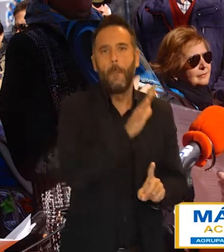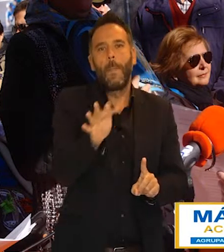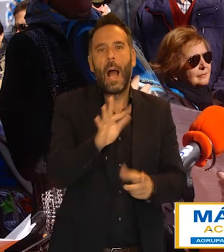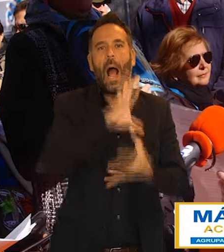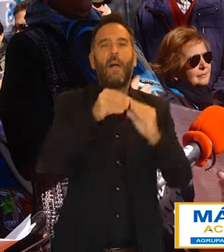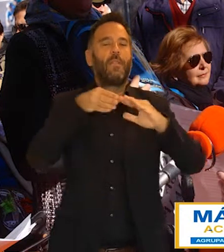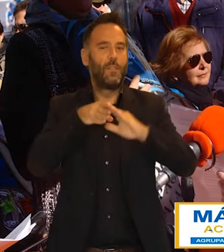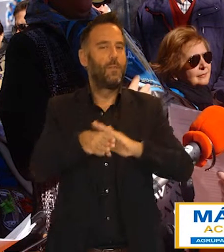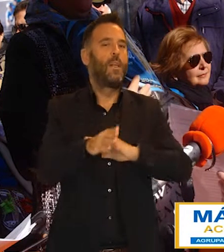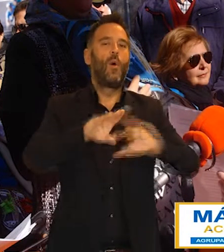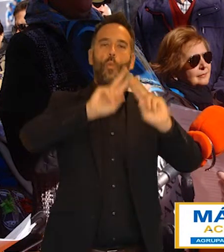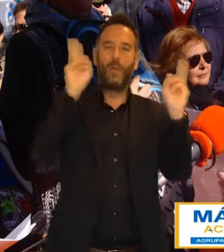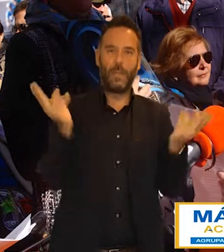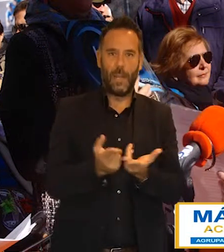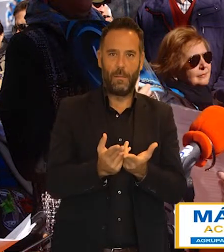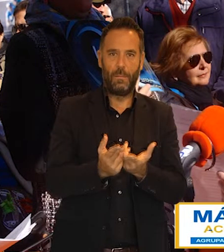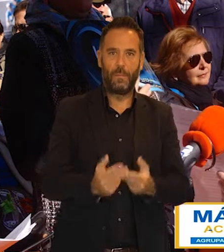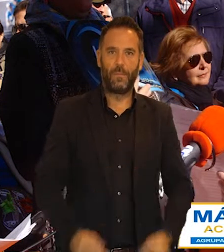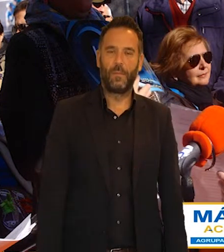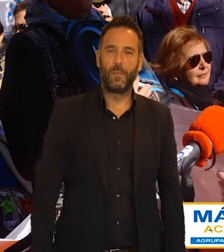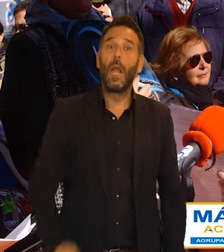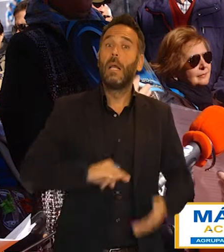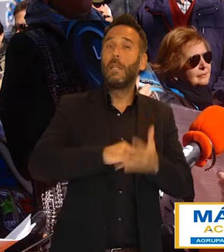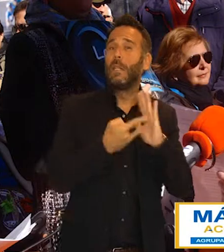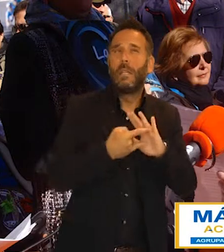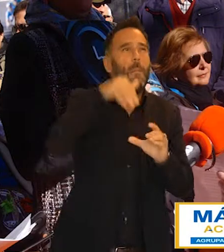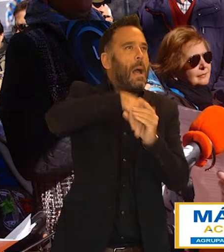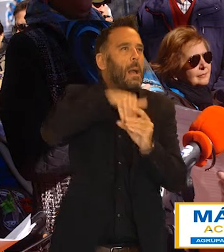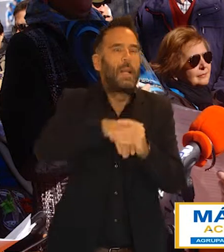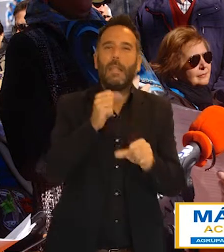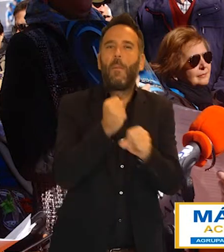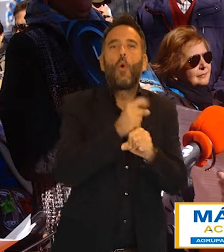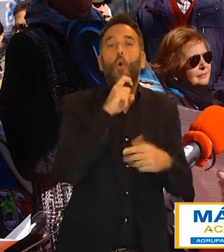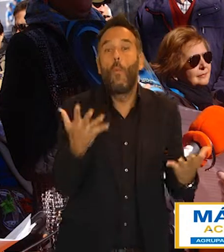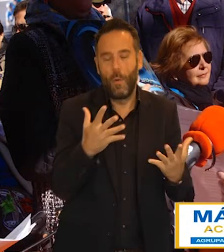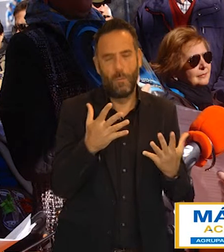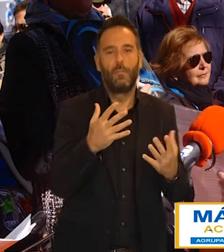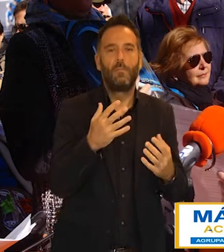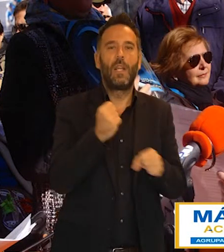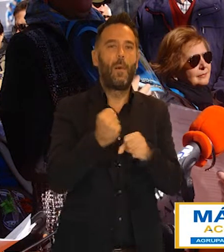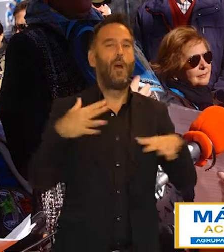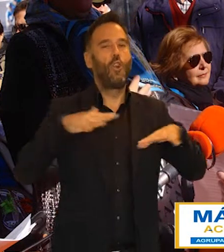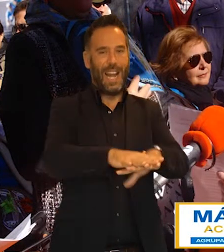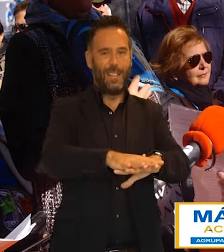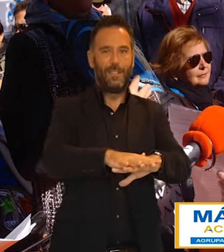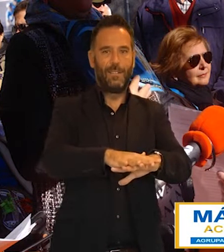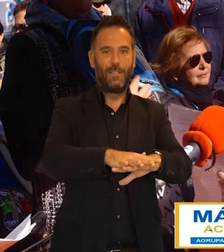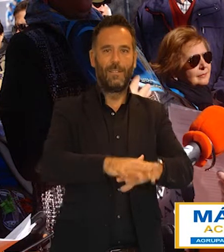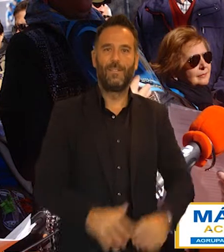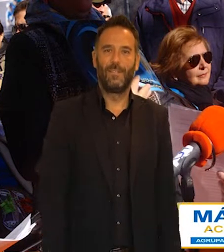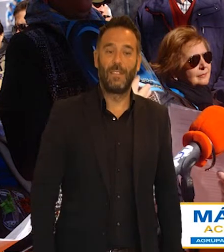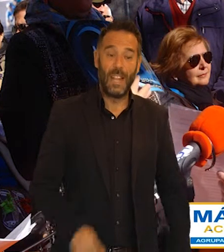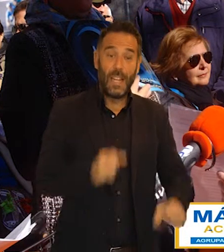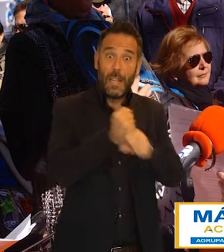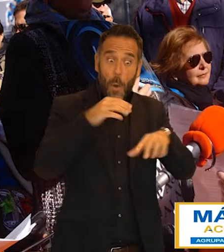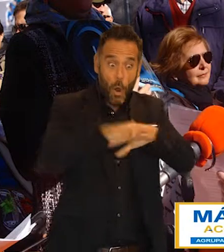discriminación y accesibilidad universal. El sistema de trabajo es mediante el modelo de